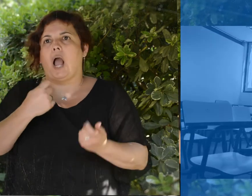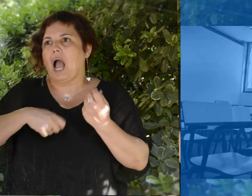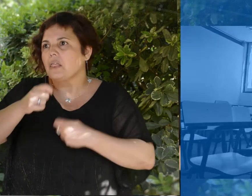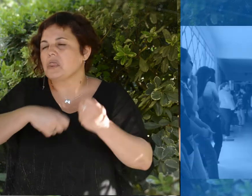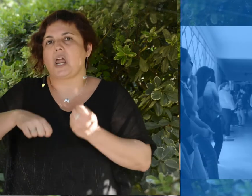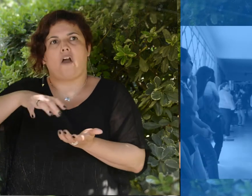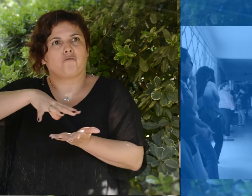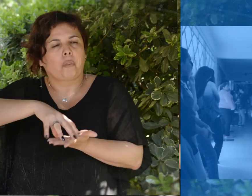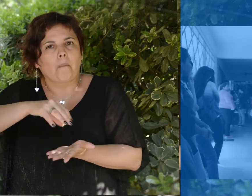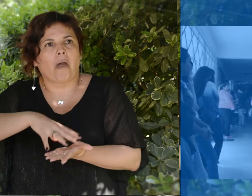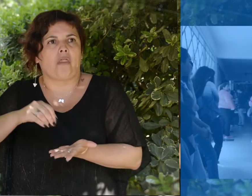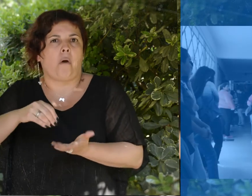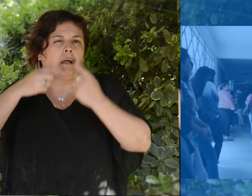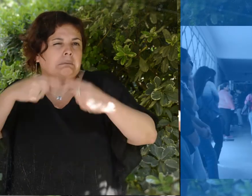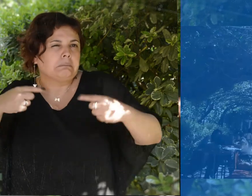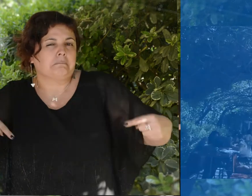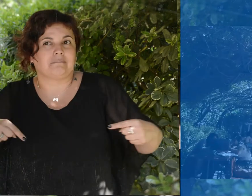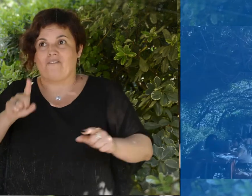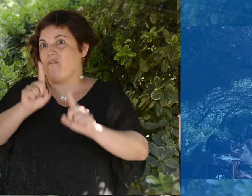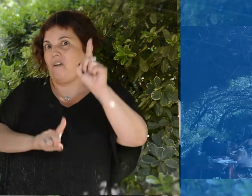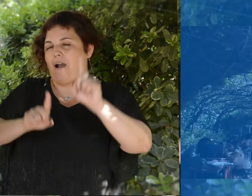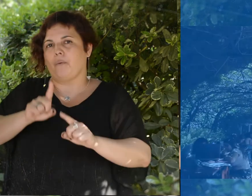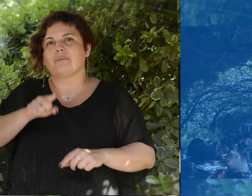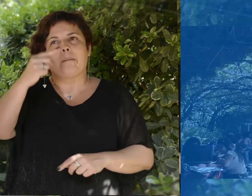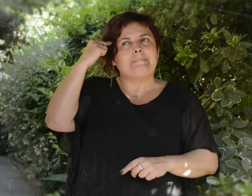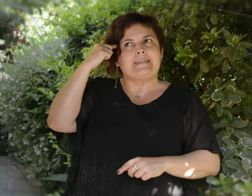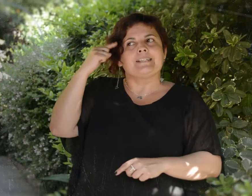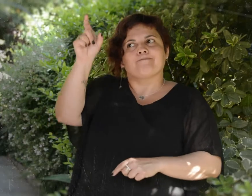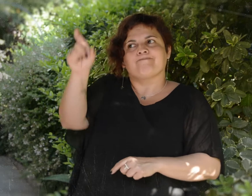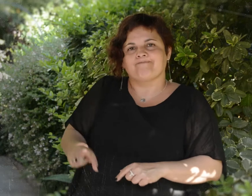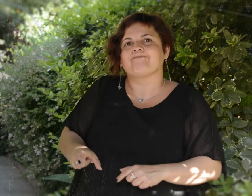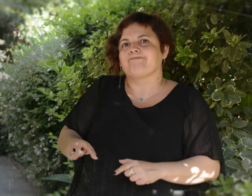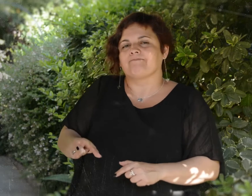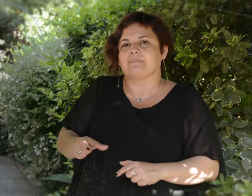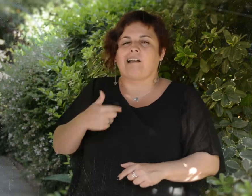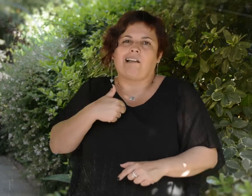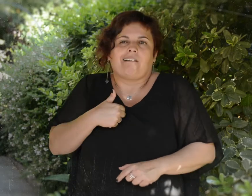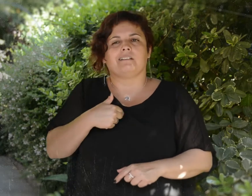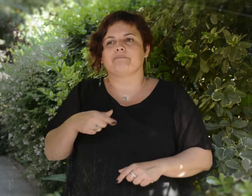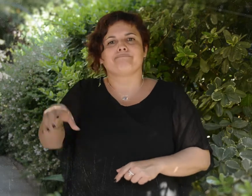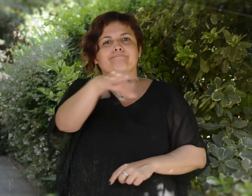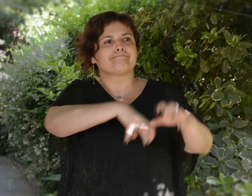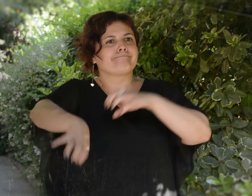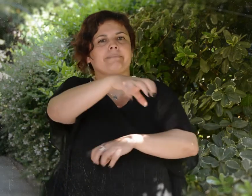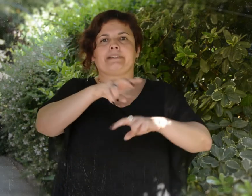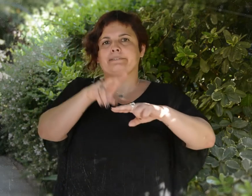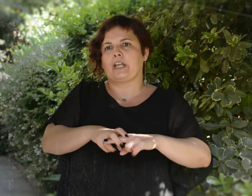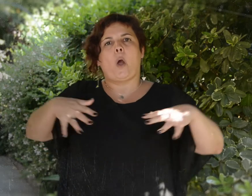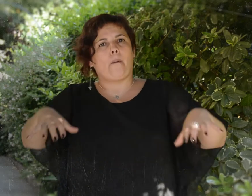fotocopiadora y otros lugares de la Facultad, pienses en ellas. No cambies de lugar los bancos, sillones y otros objetos.